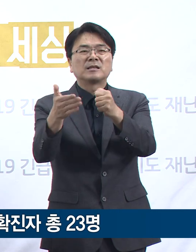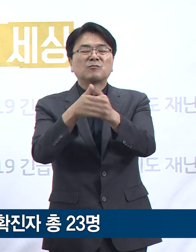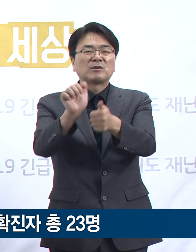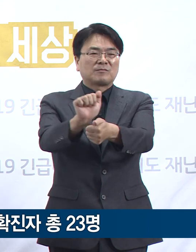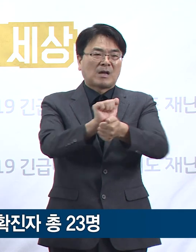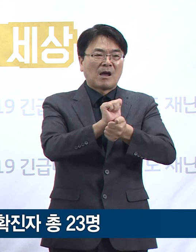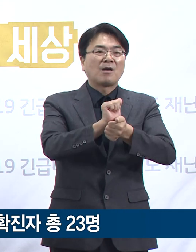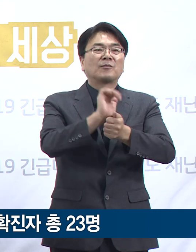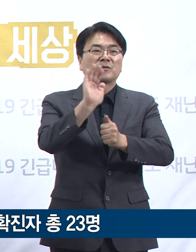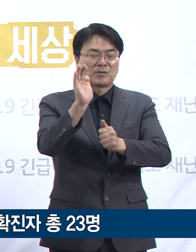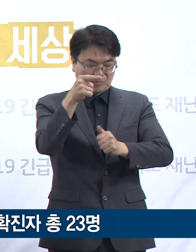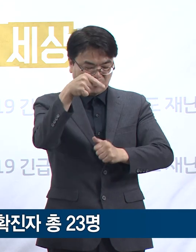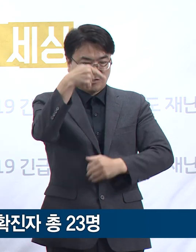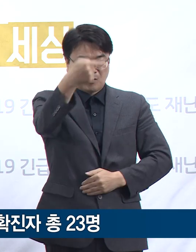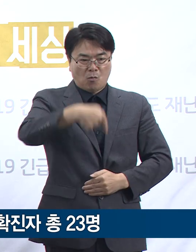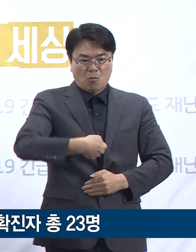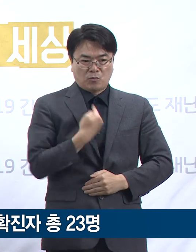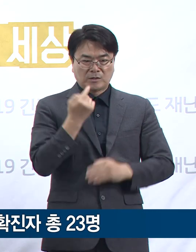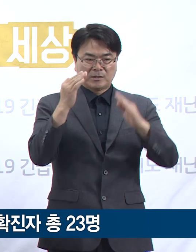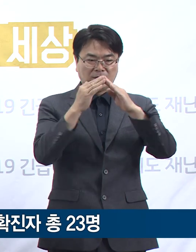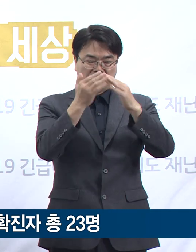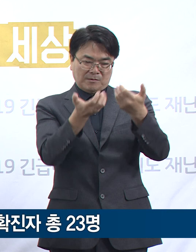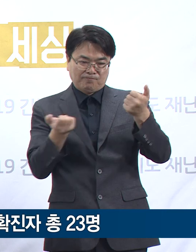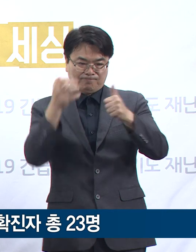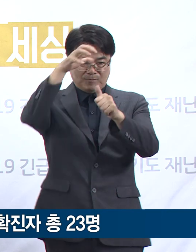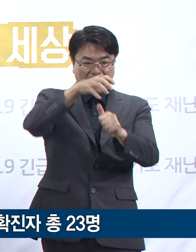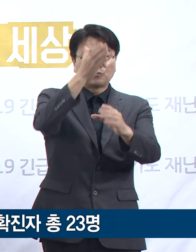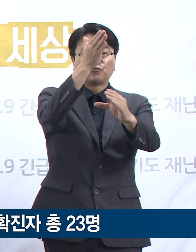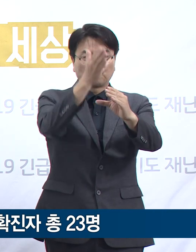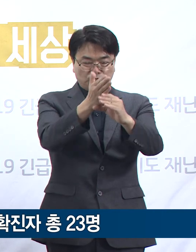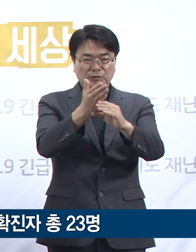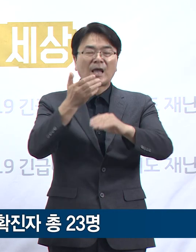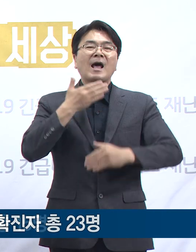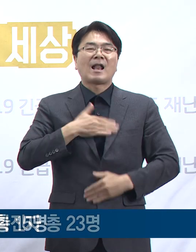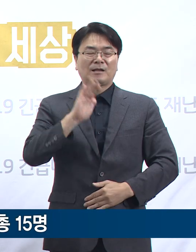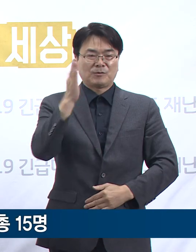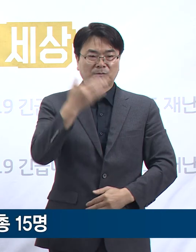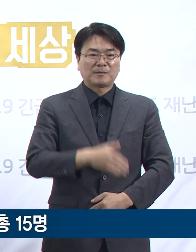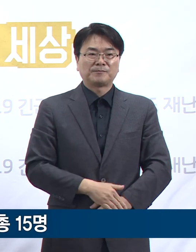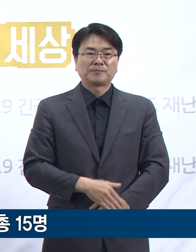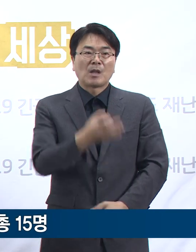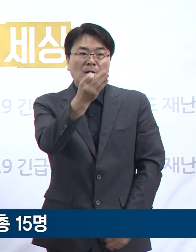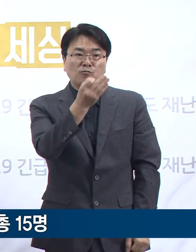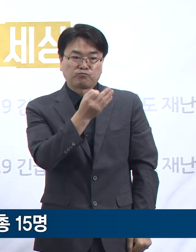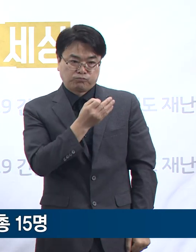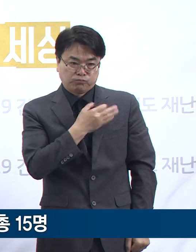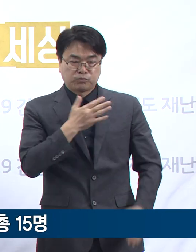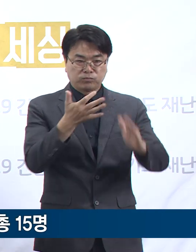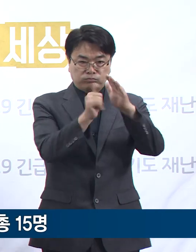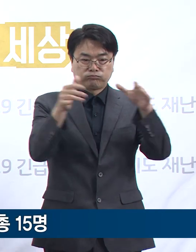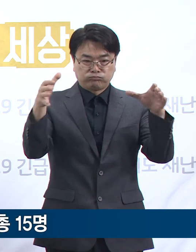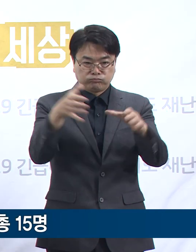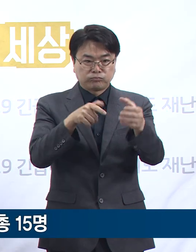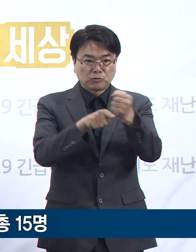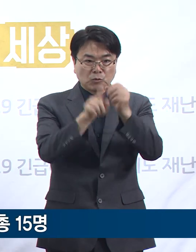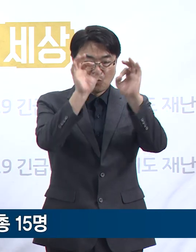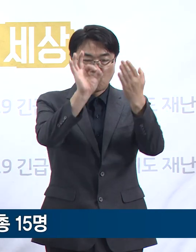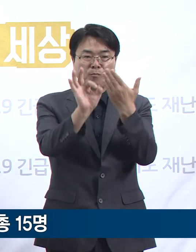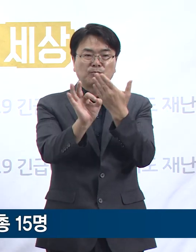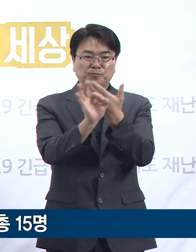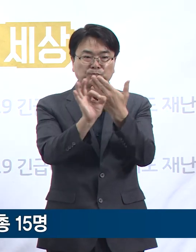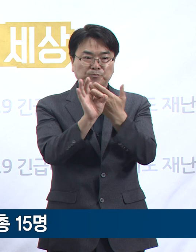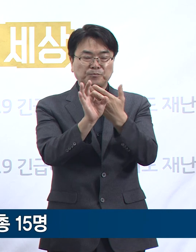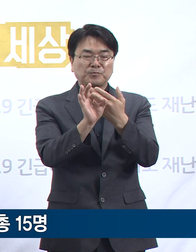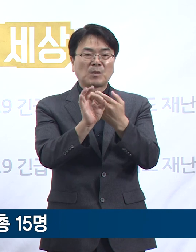자가격리 중 확진되었습니다. 부천 가족 모임 관련 확진 상황입니다. 9월 8일 추가